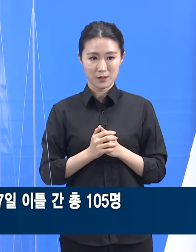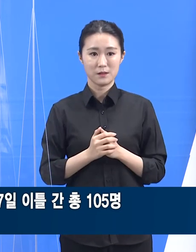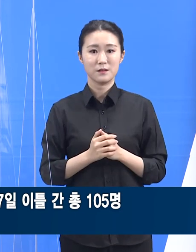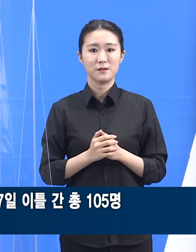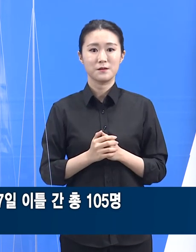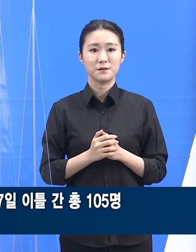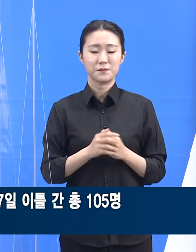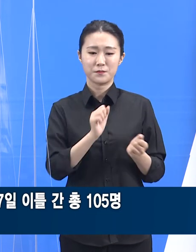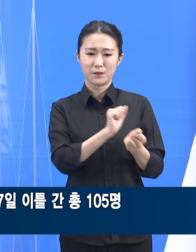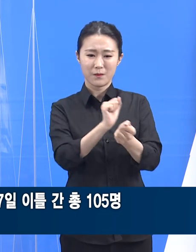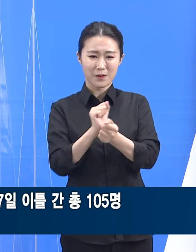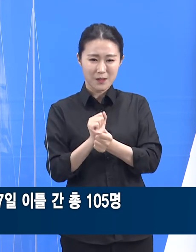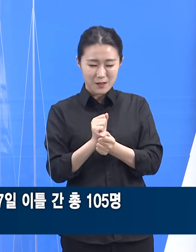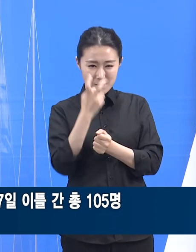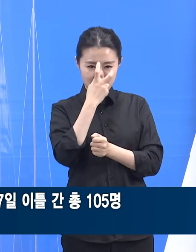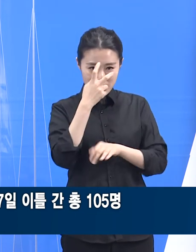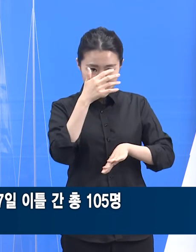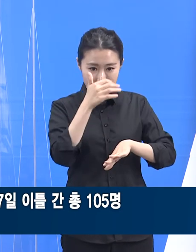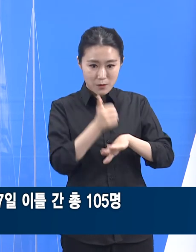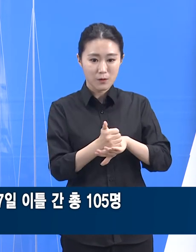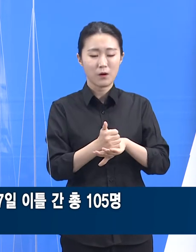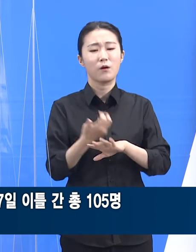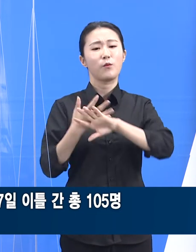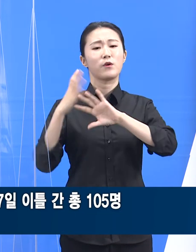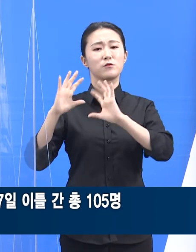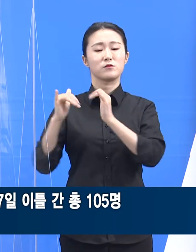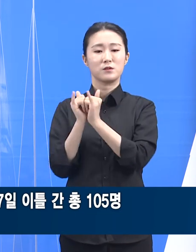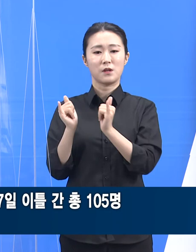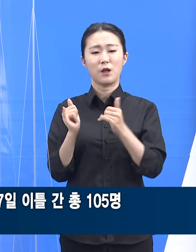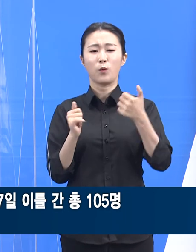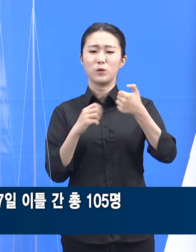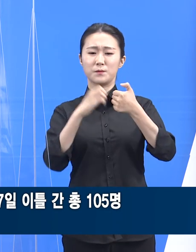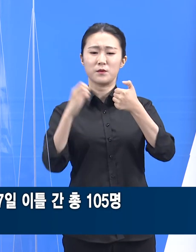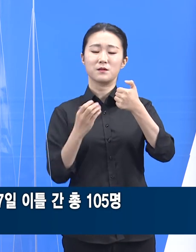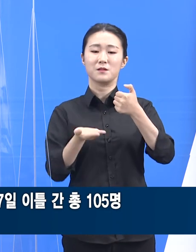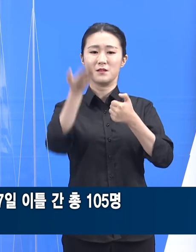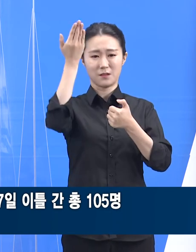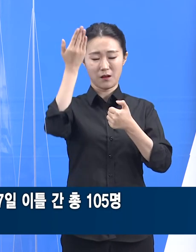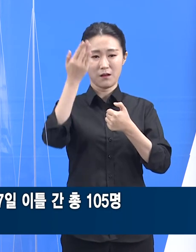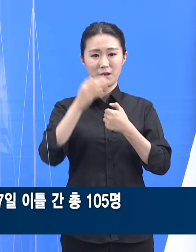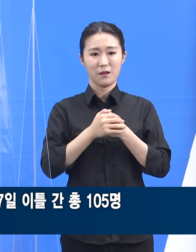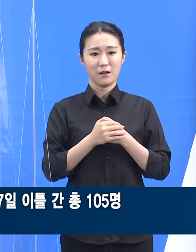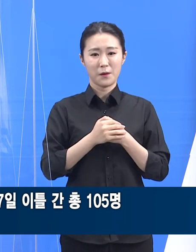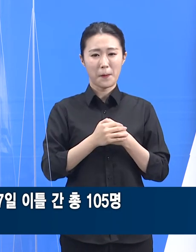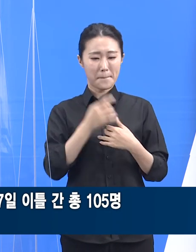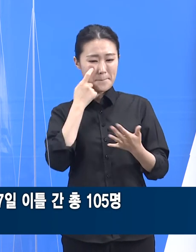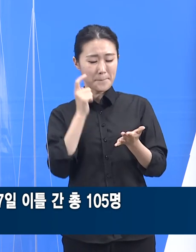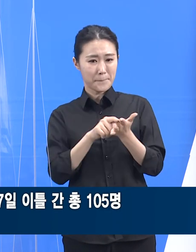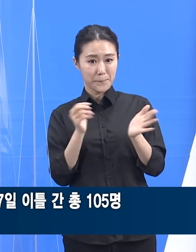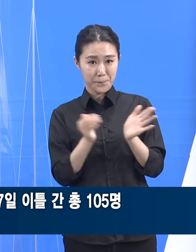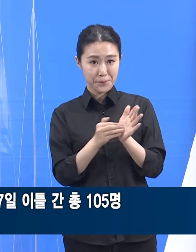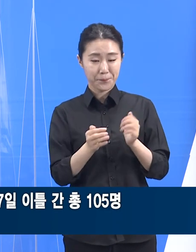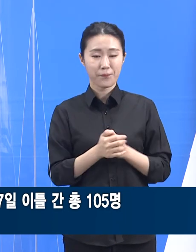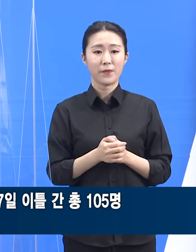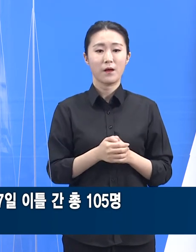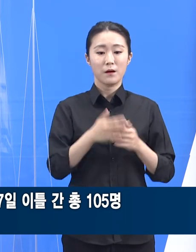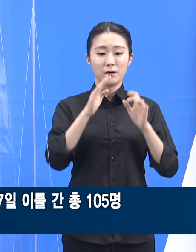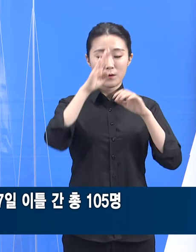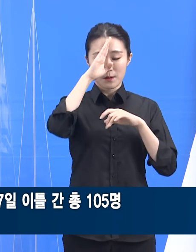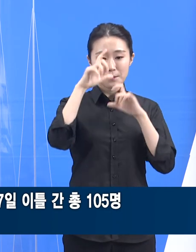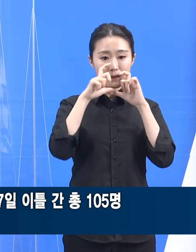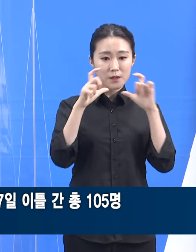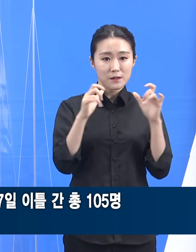외국인이 60명으로 57%를 차지하고 있습니다. 반원구 소재 제조업체의 경우 최초 확진자 1명이 26일 확진